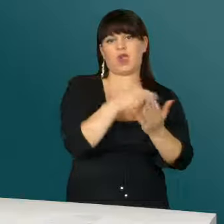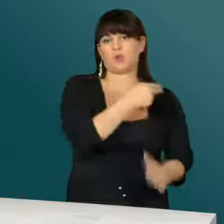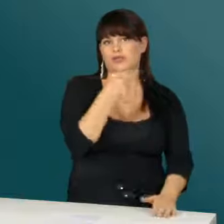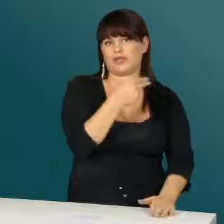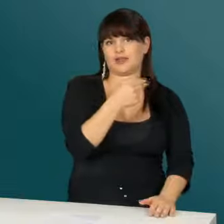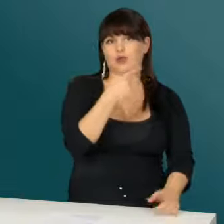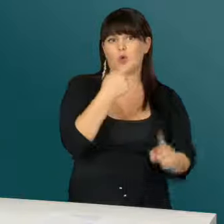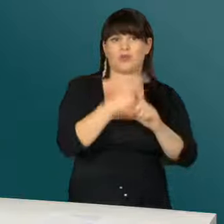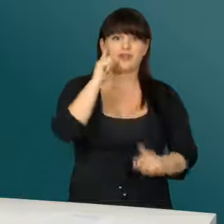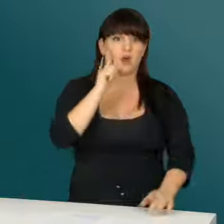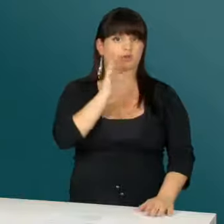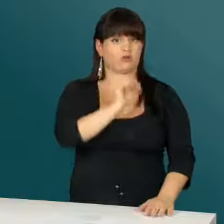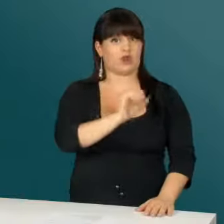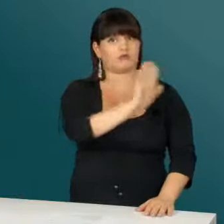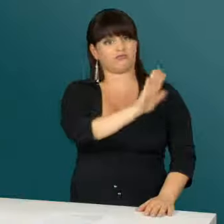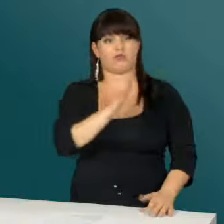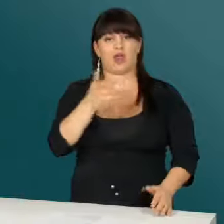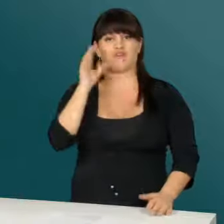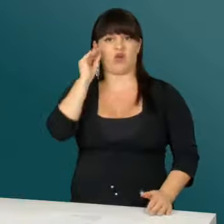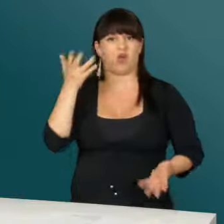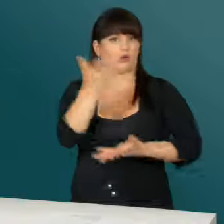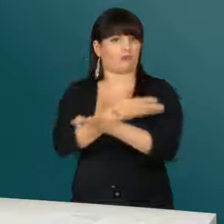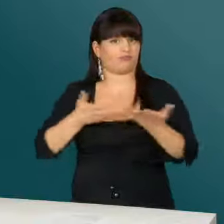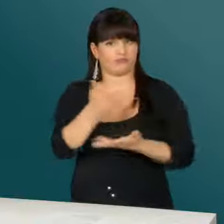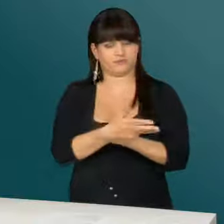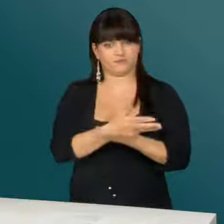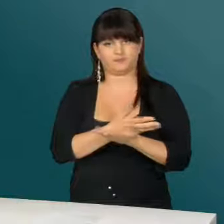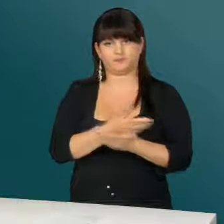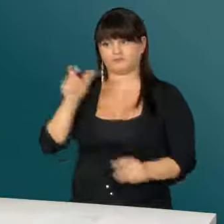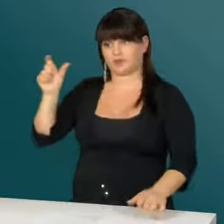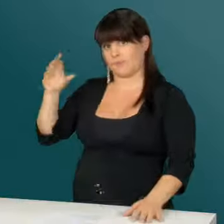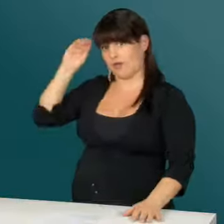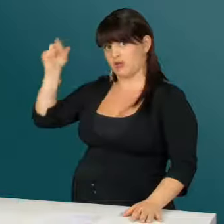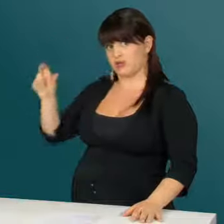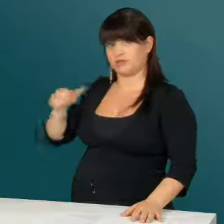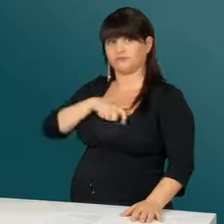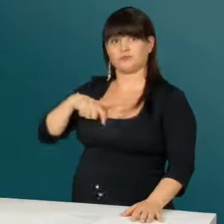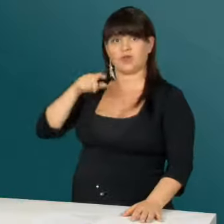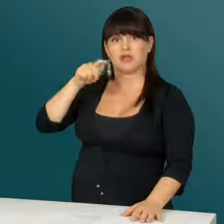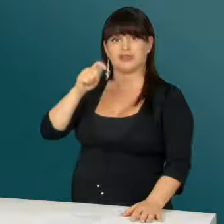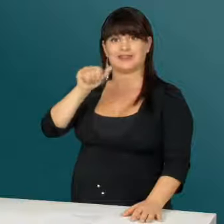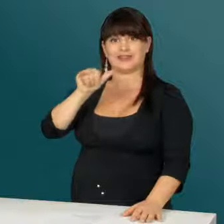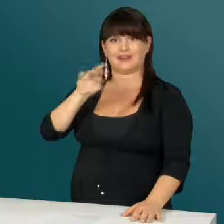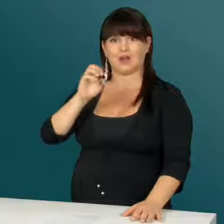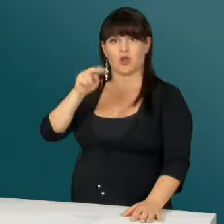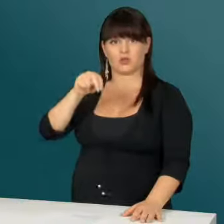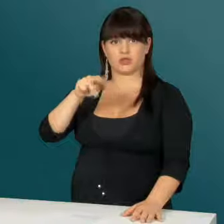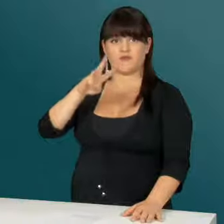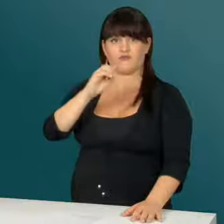untertitelte Filme und die Möglichkeit zum Austausch. Tyron Wolf startete dazu eine Facebook-Gruppe mit dem Titel